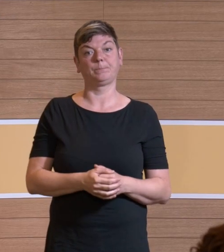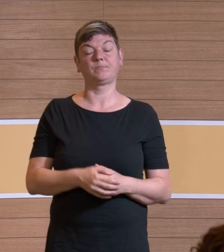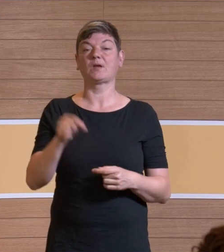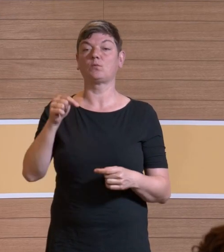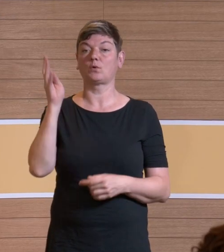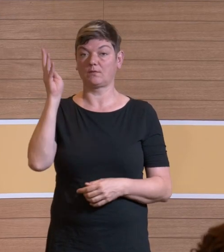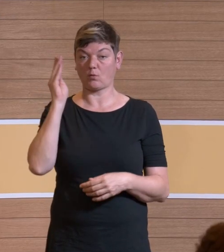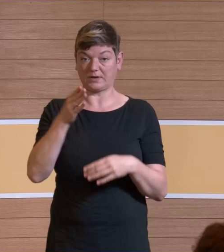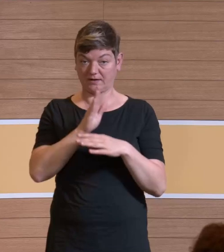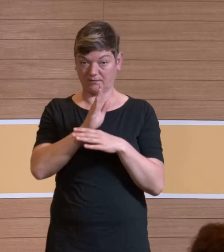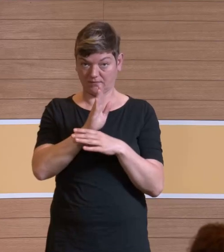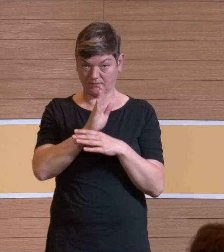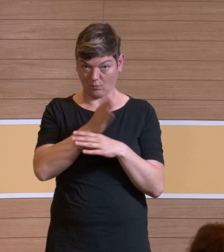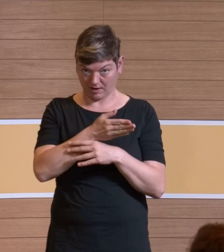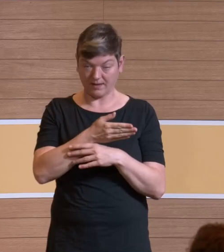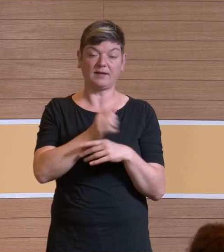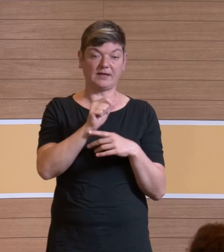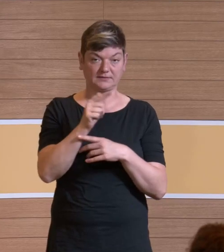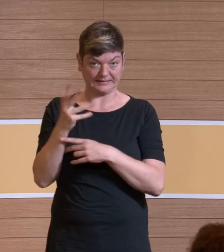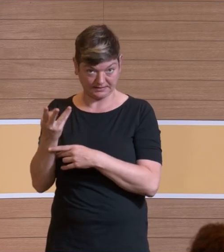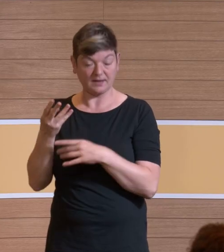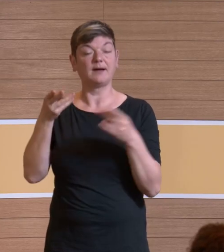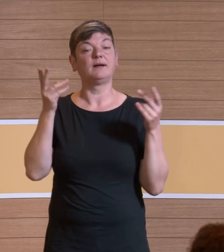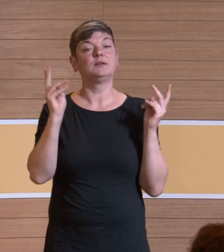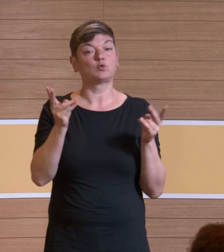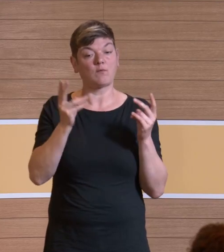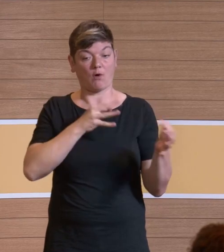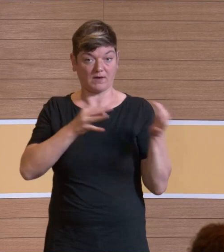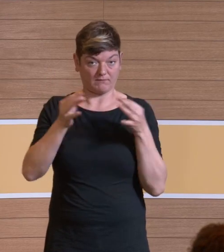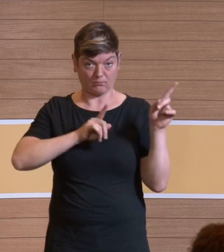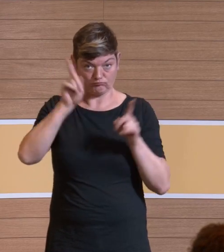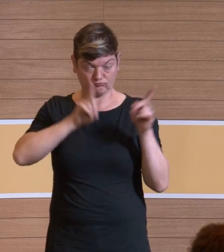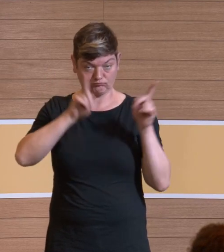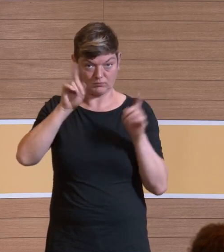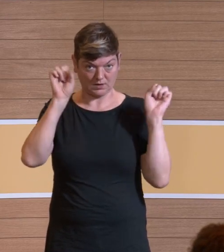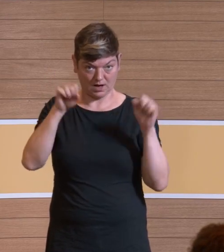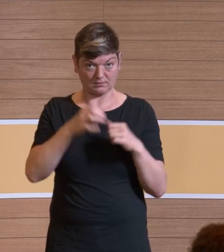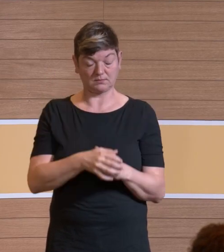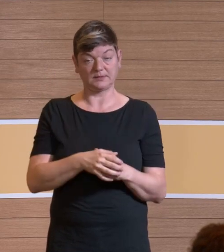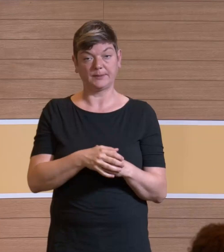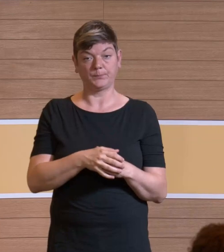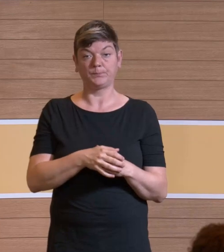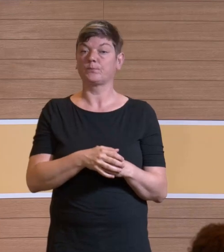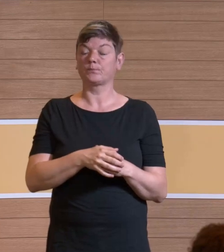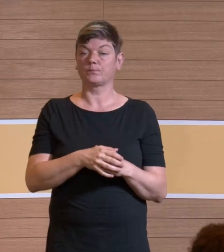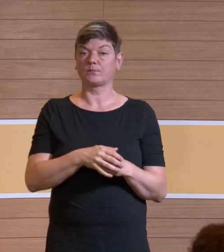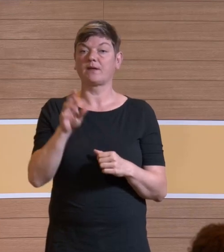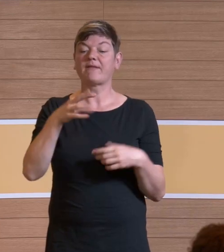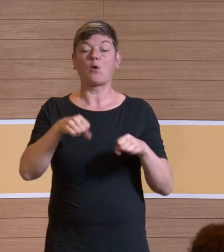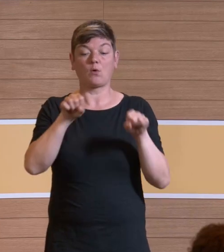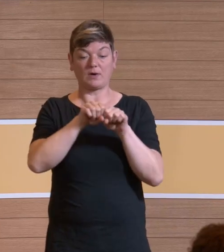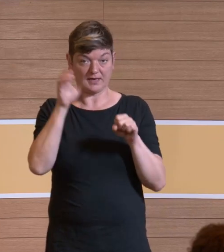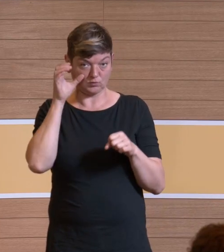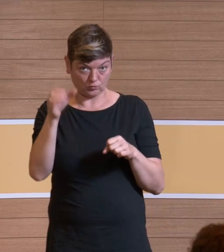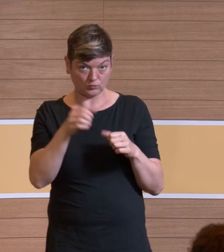Vorträgen Fragen zu stellen, hier vor Ort. Und die von Ihnen, die aus dem Heimbüro